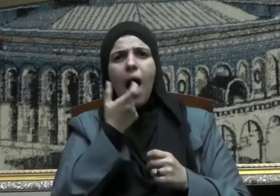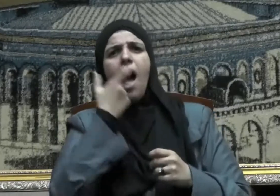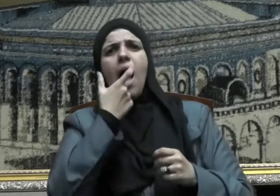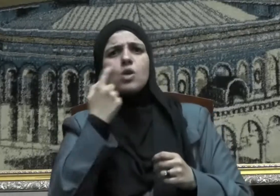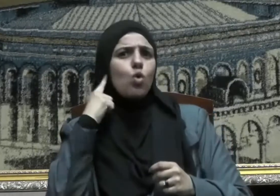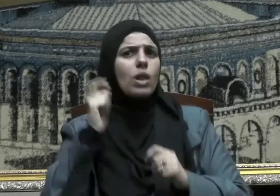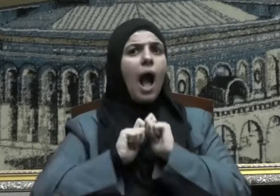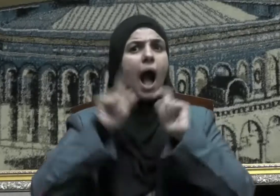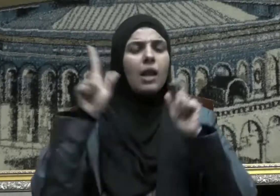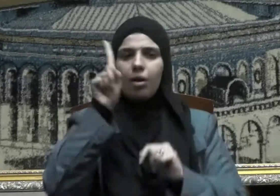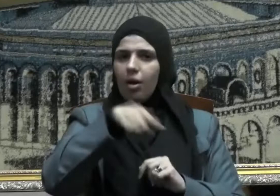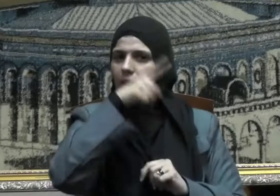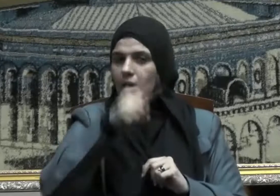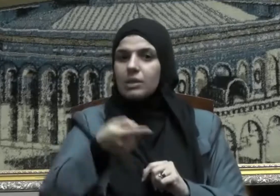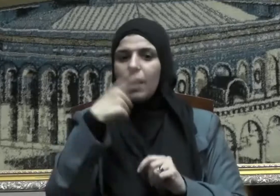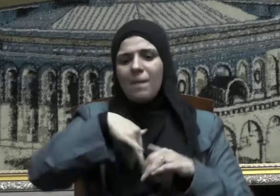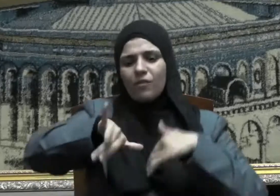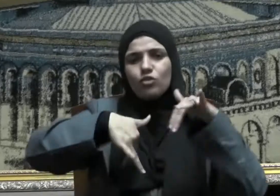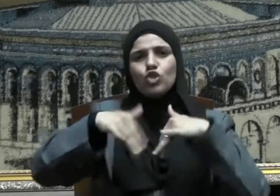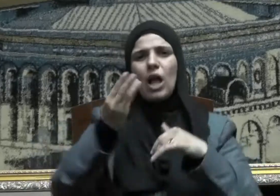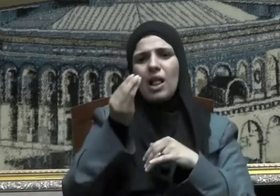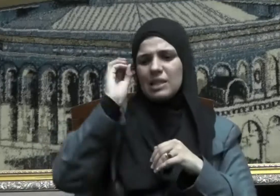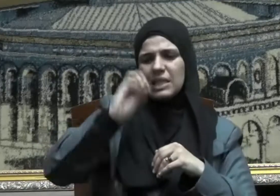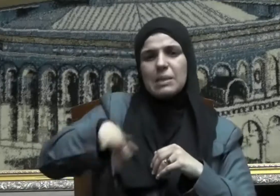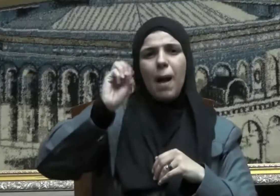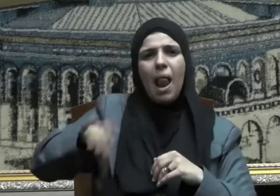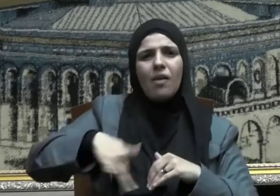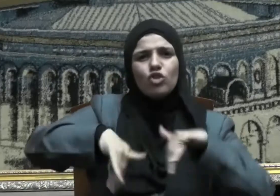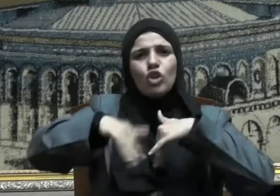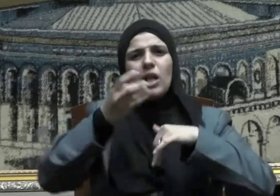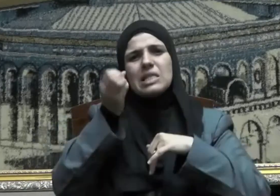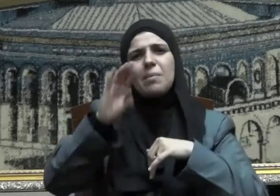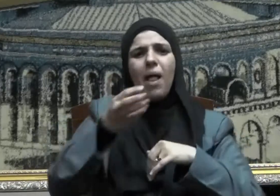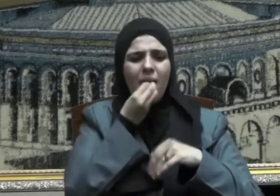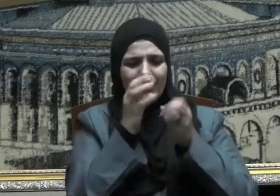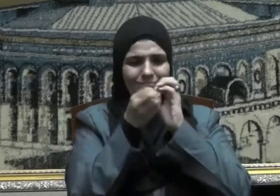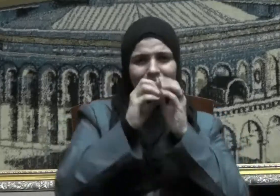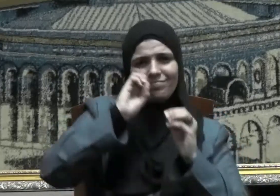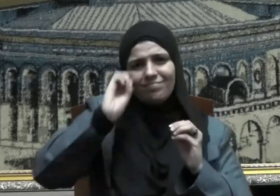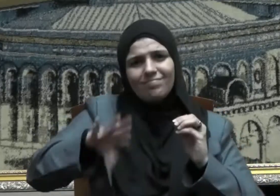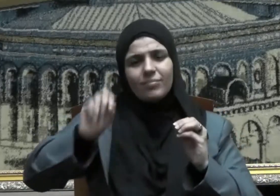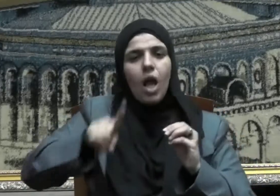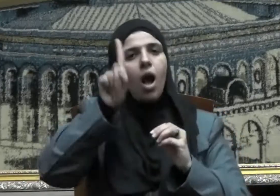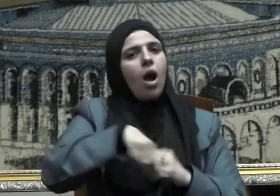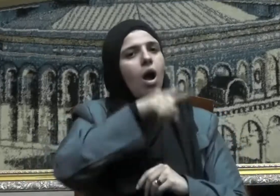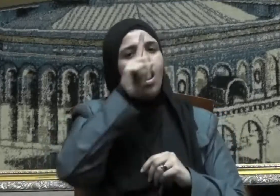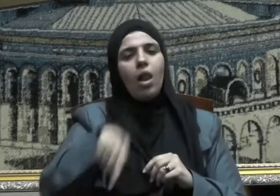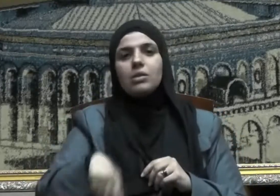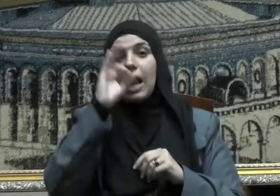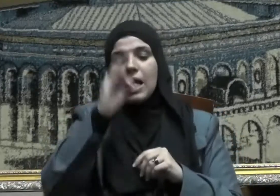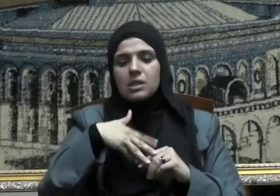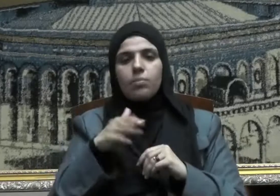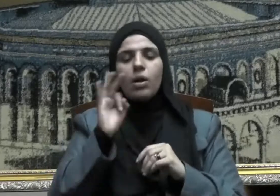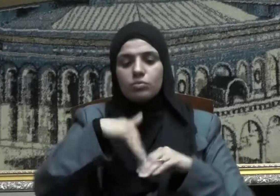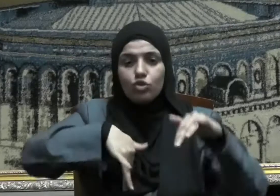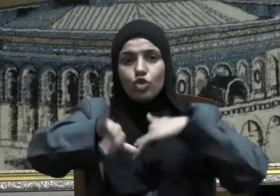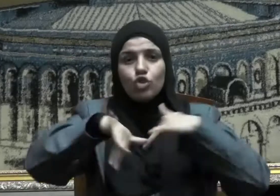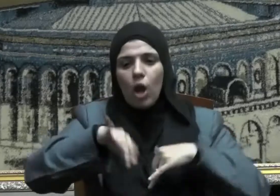بصوت مخل وعدم إلقاء القاذورات في الطريق بل يجب أن